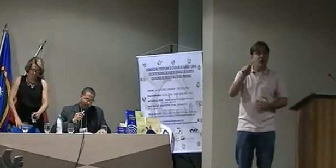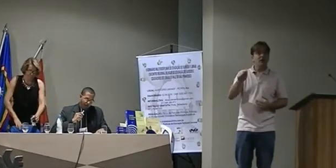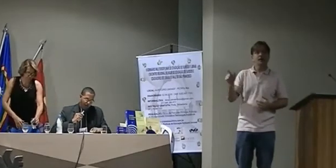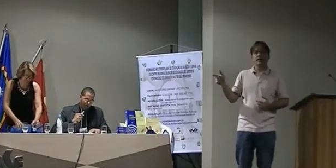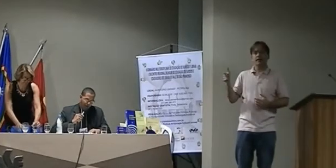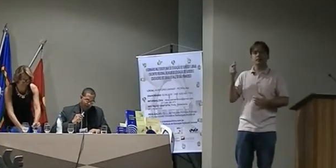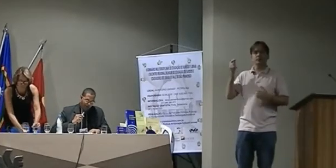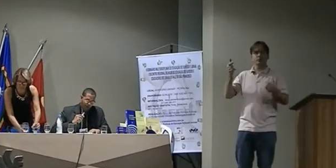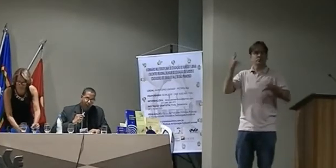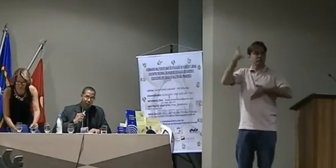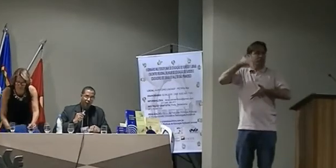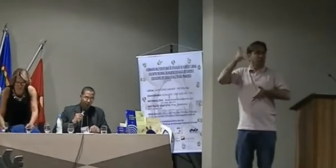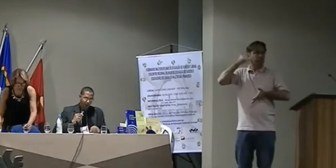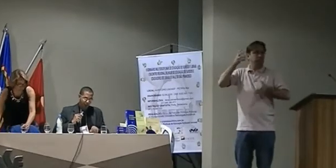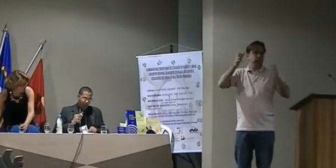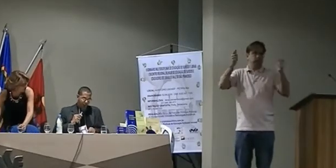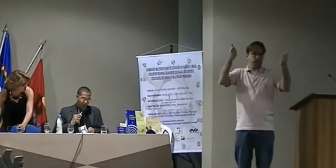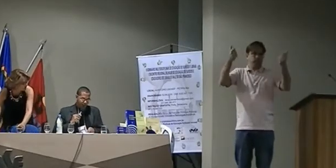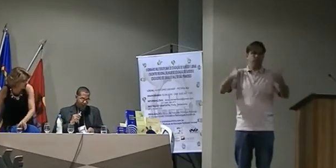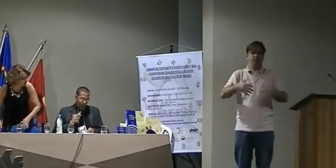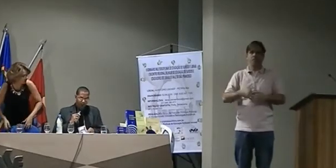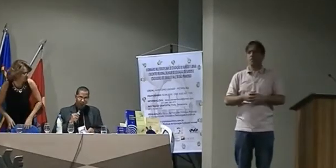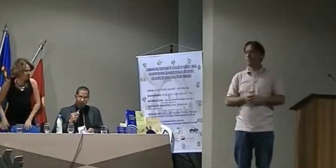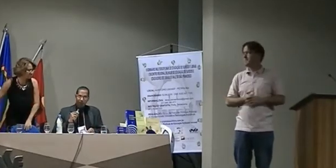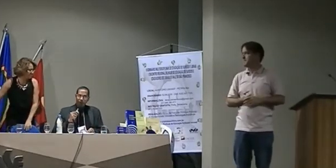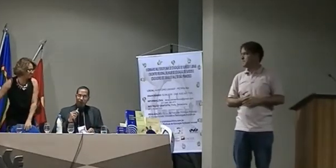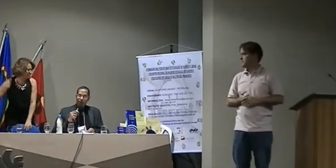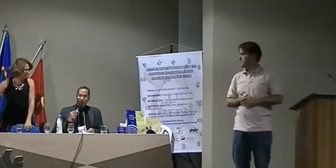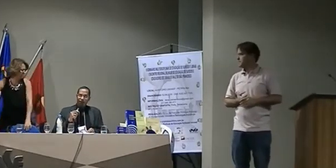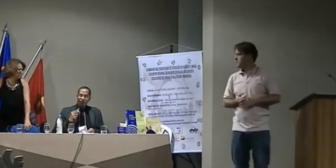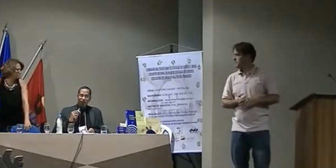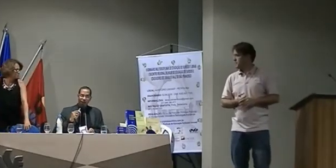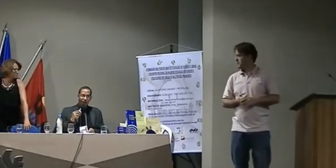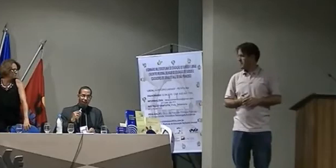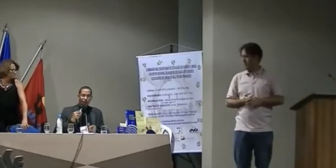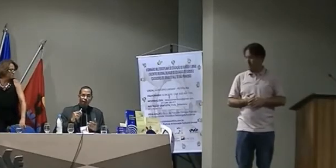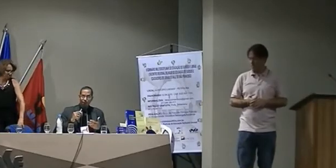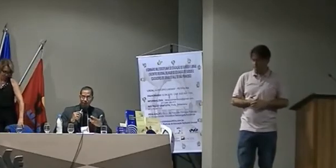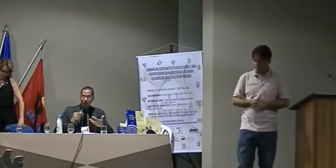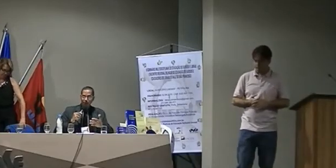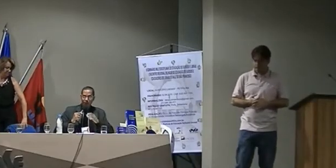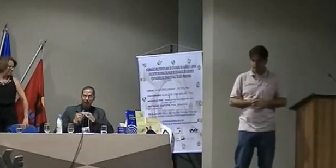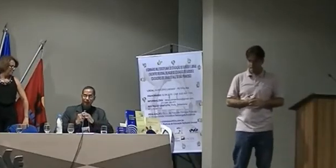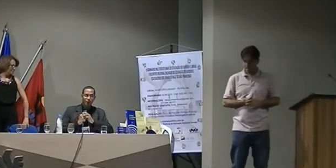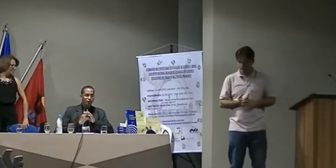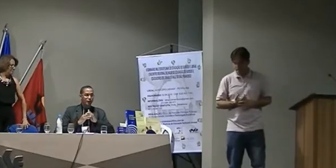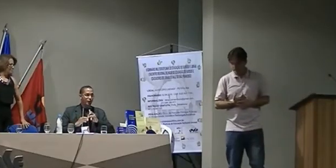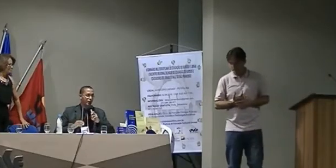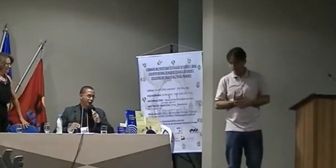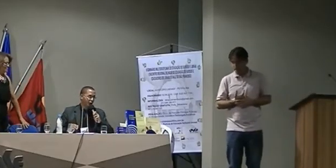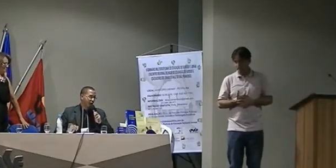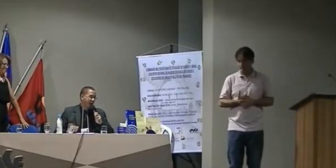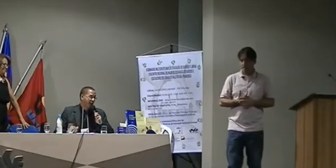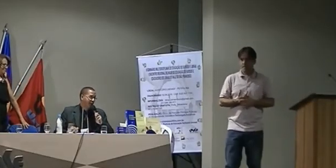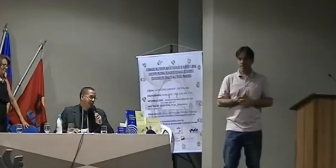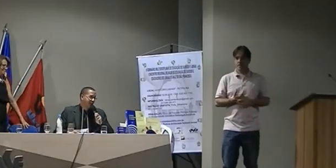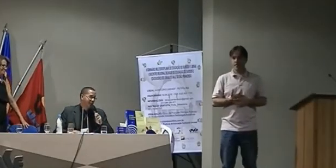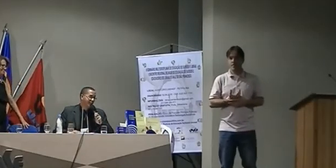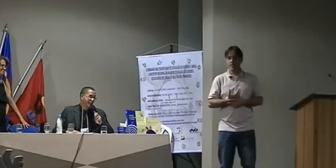O papel do educador feminino realmente é algo que é difícil de misturar. isso é uma coisa nova e realidades que a gente